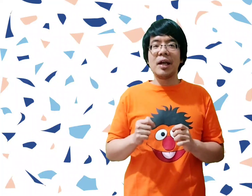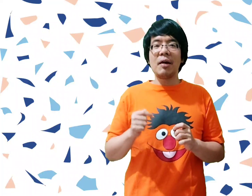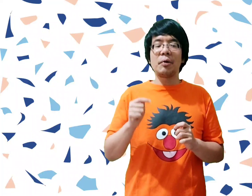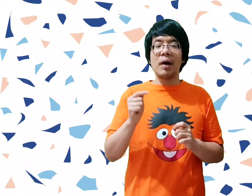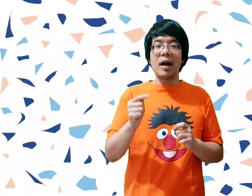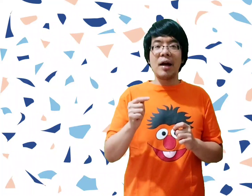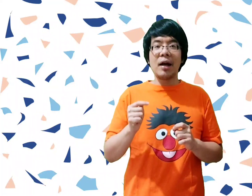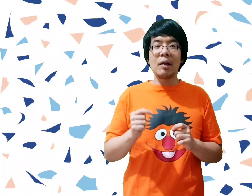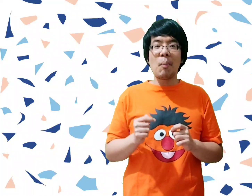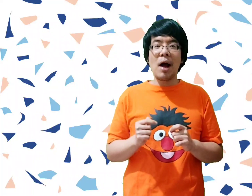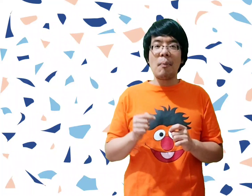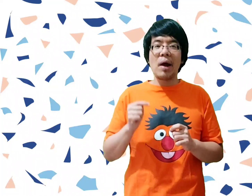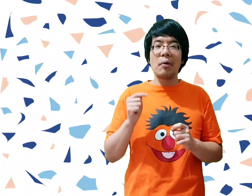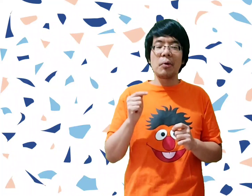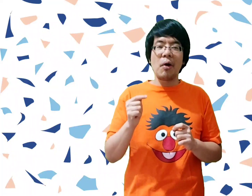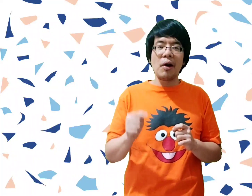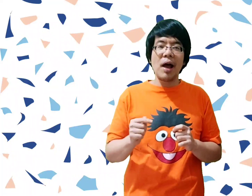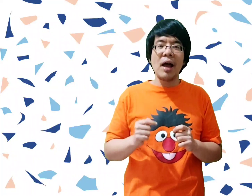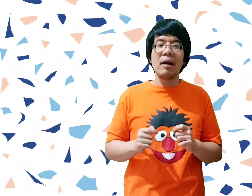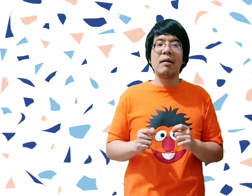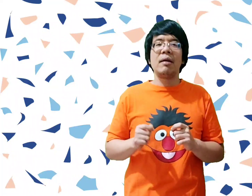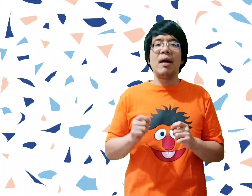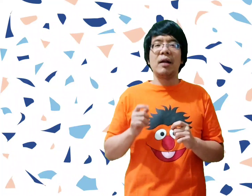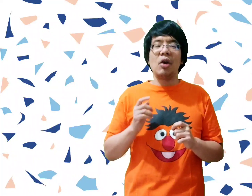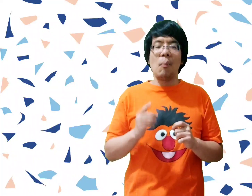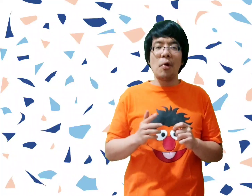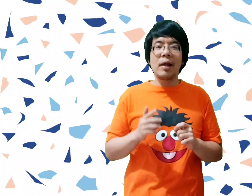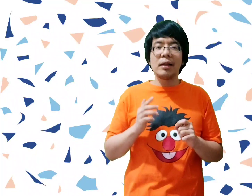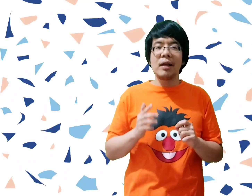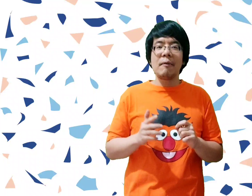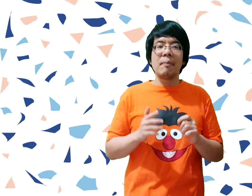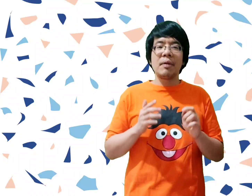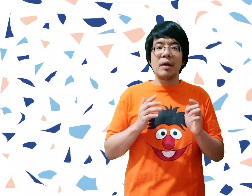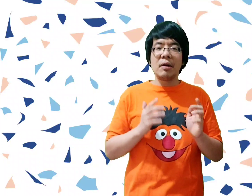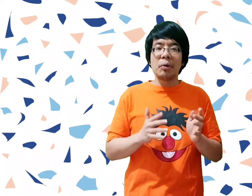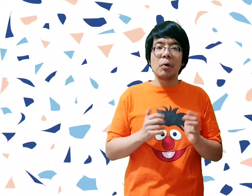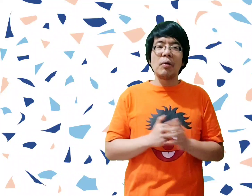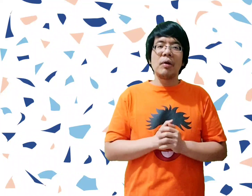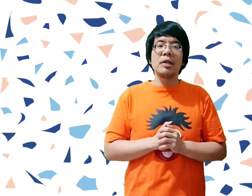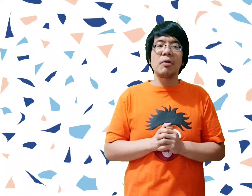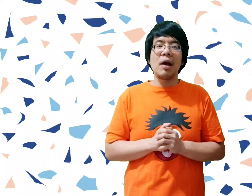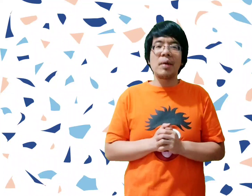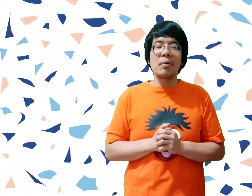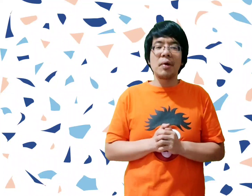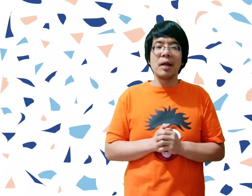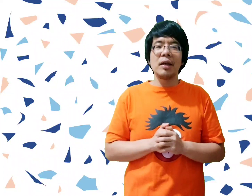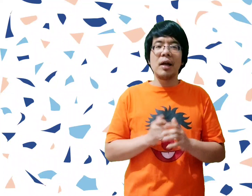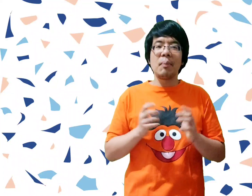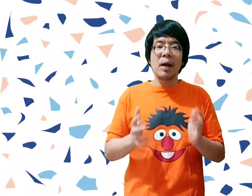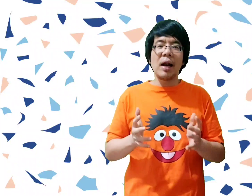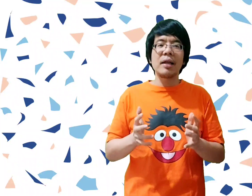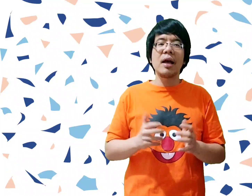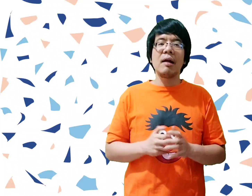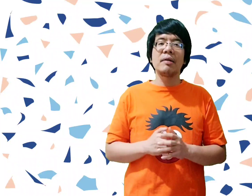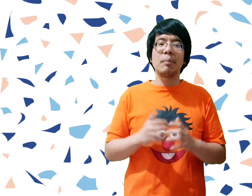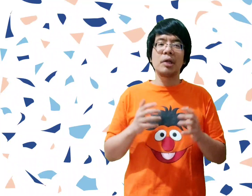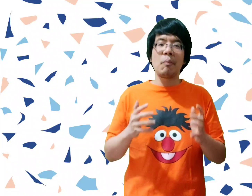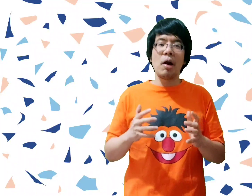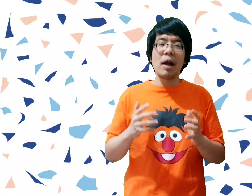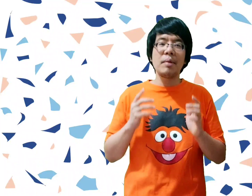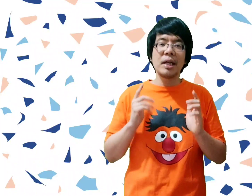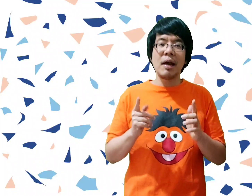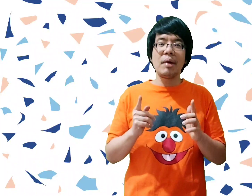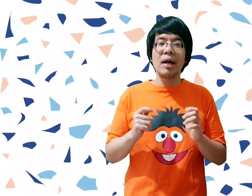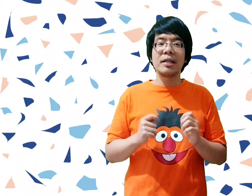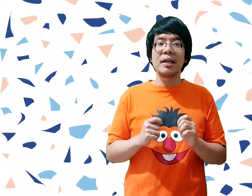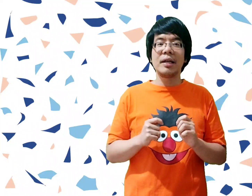seperti ini ya. Untuk anak-anaknya tebak, baik untuk online, ataupun nanti untuk di sekolah minggu ya. Tinggal di-print aja. Simbol